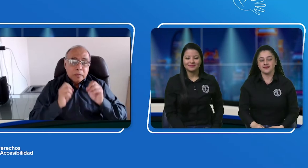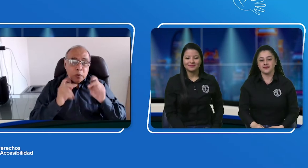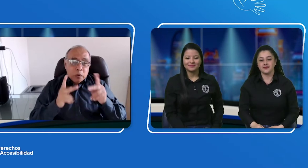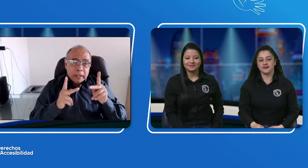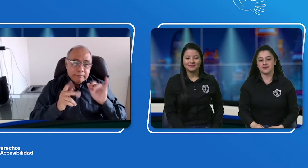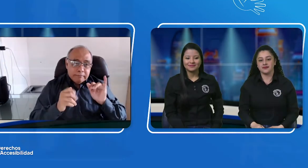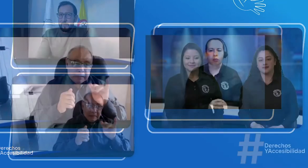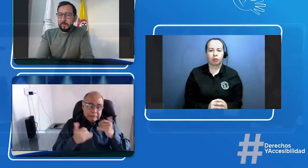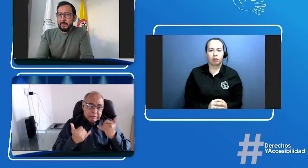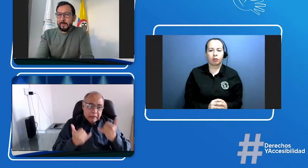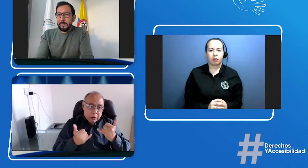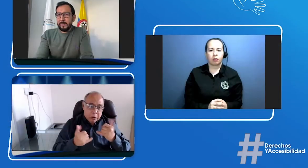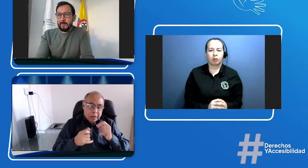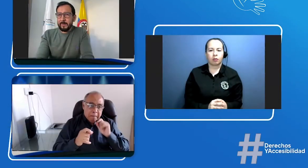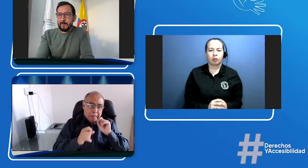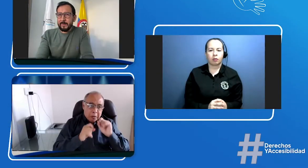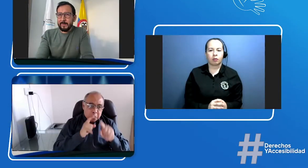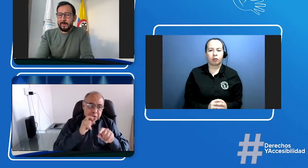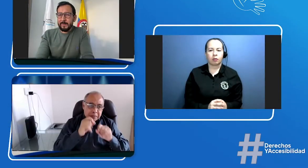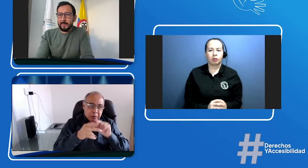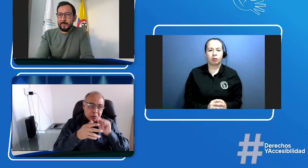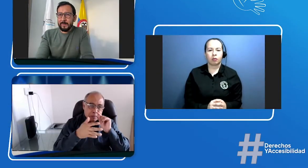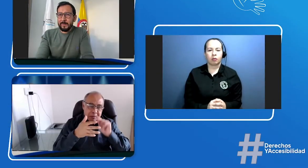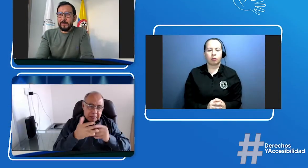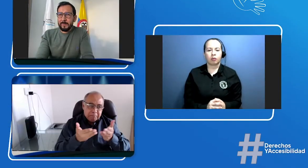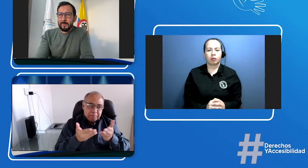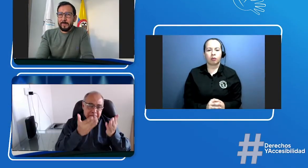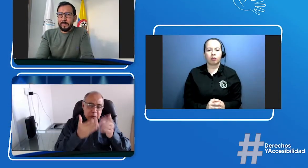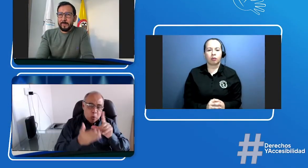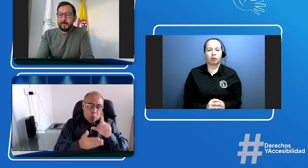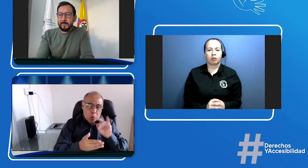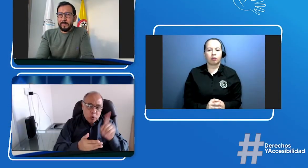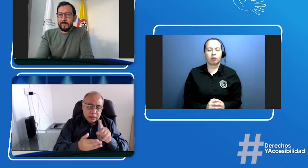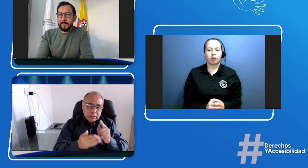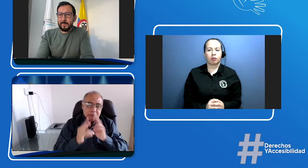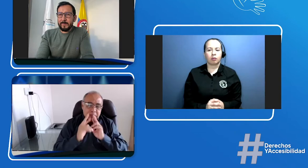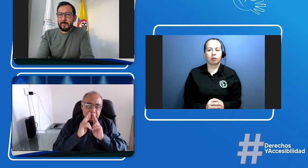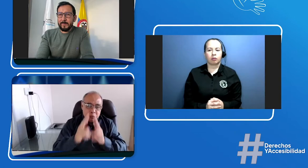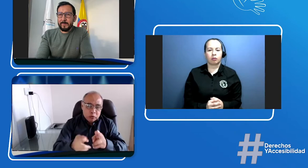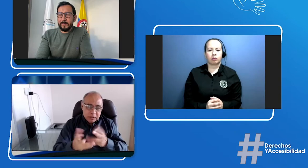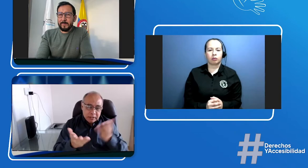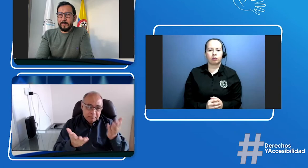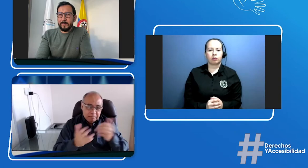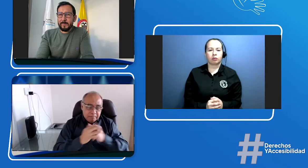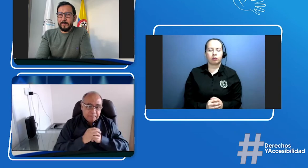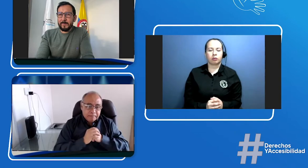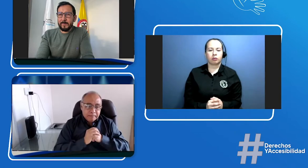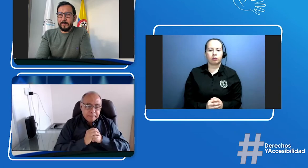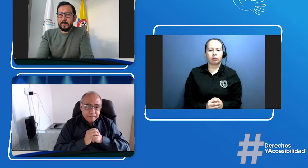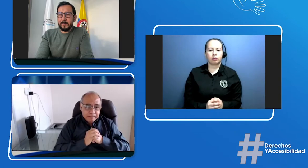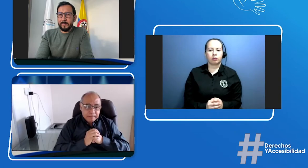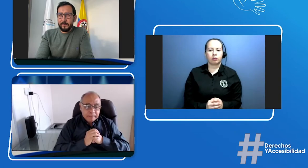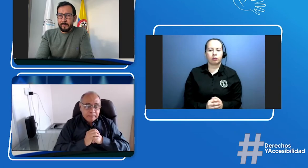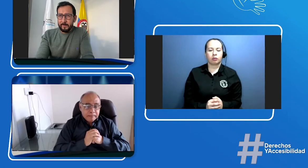Bien, entonces, vienen varias preguntas, ¿no? José Luis, cuéntanos.